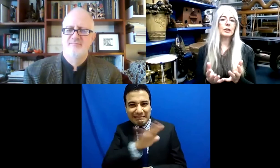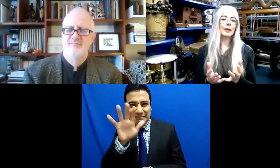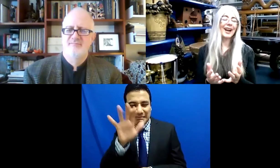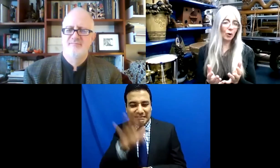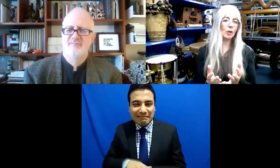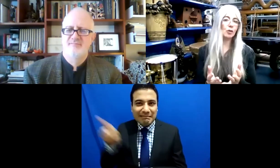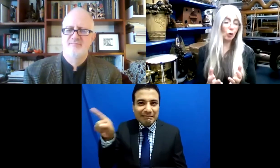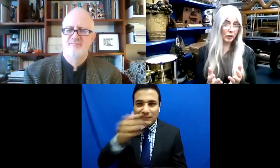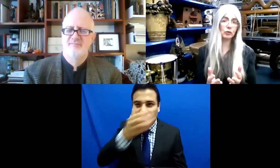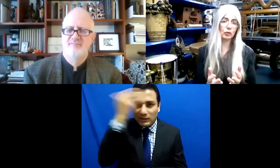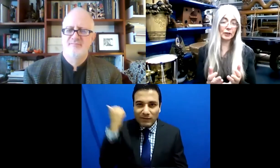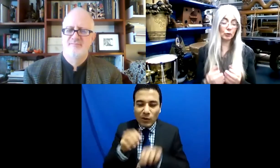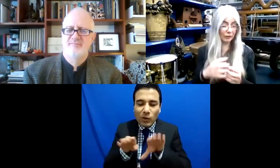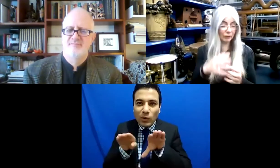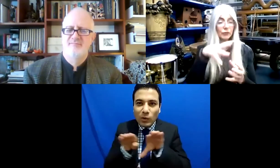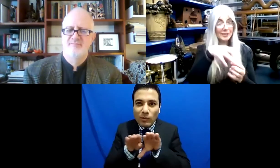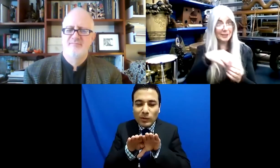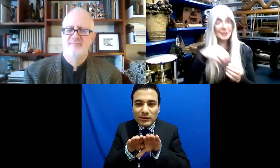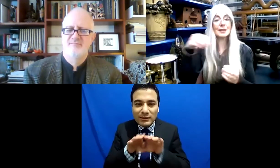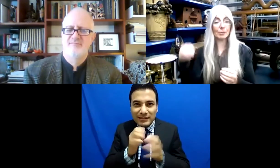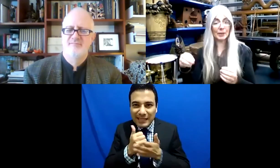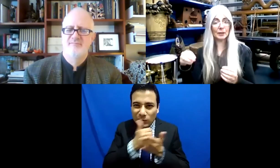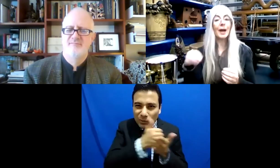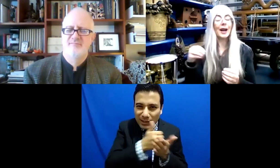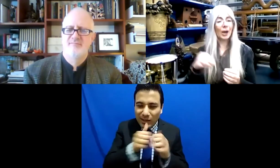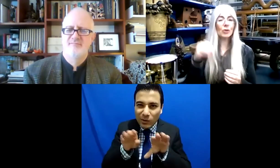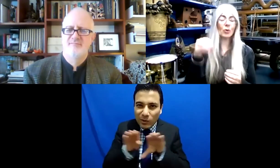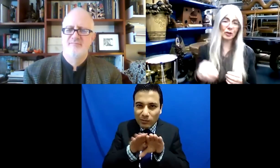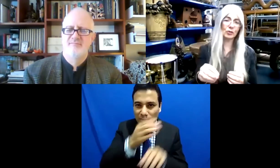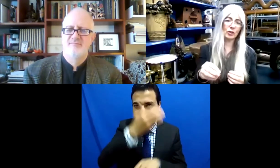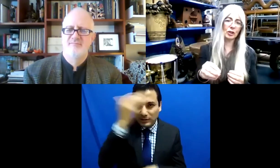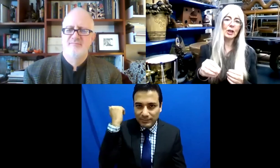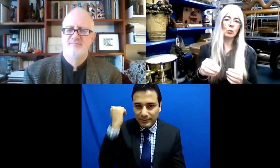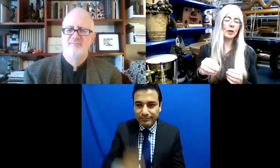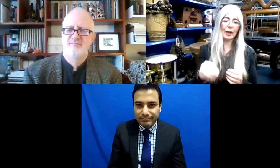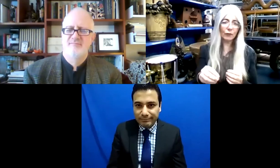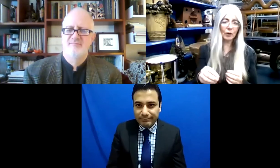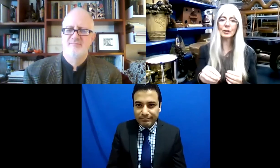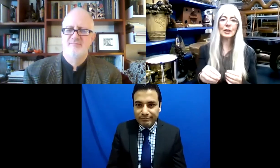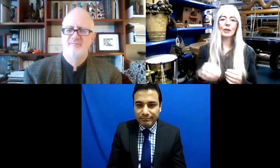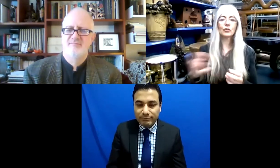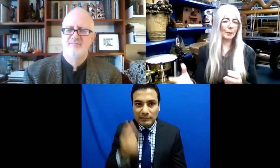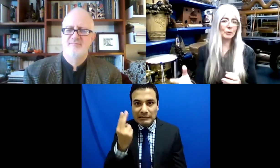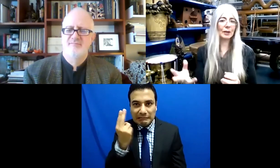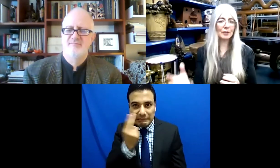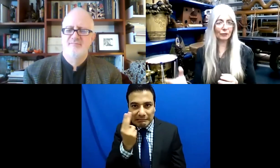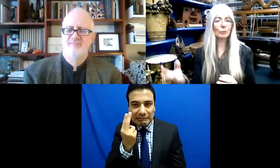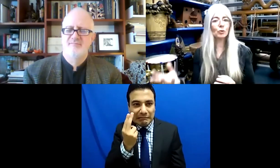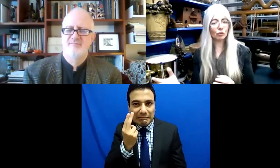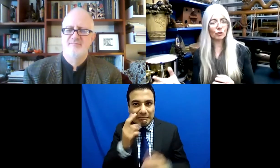le ofrecerían a ella lo que necesitaba o como una orquesta